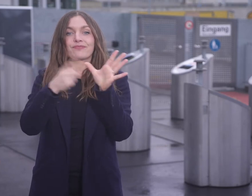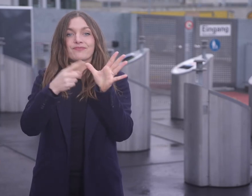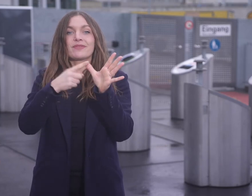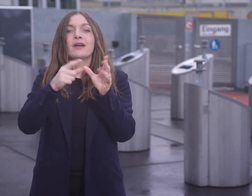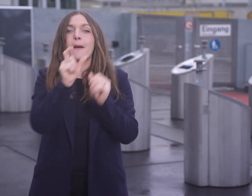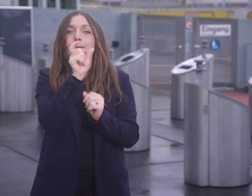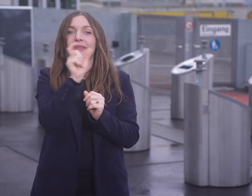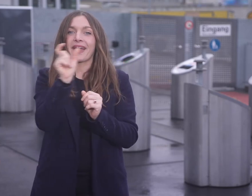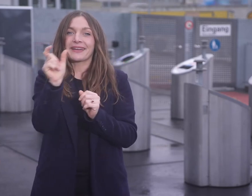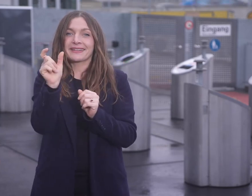Kunststoffflaschen.